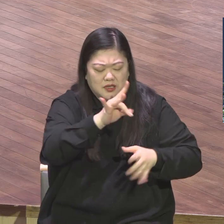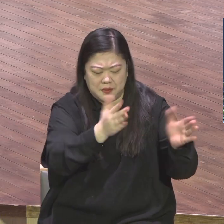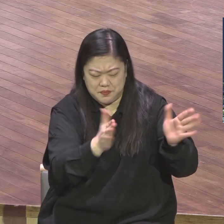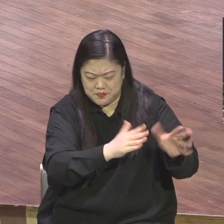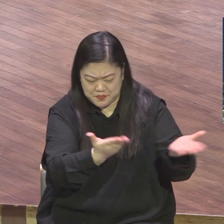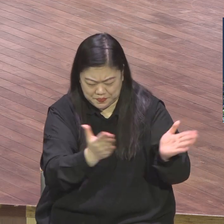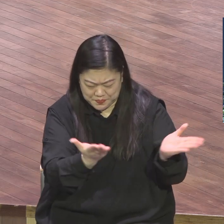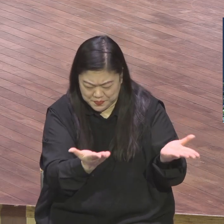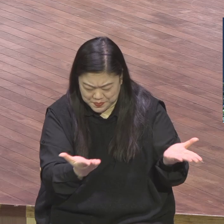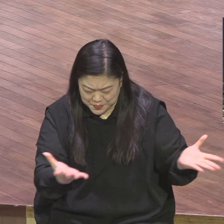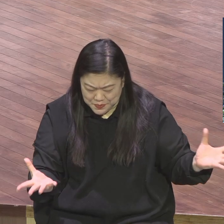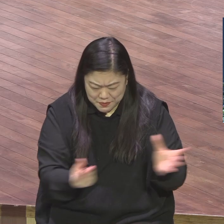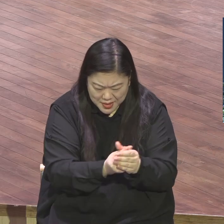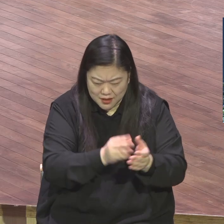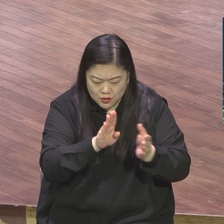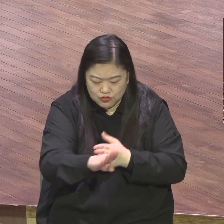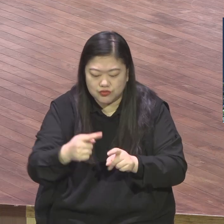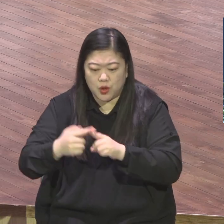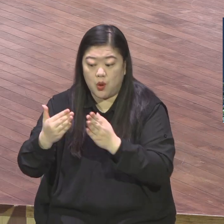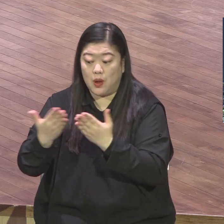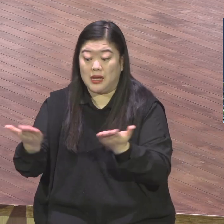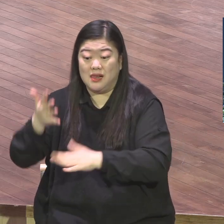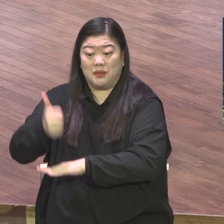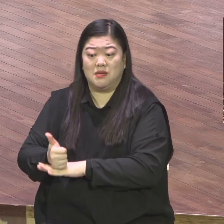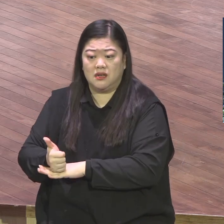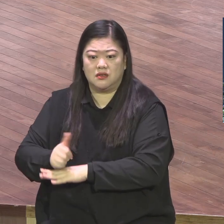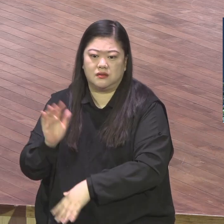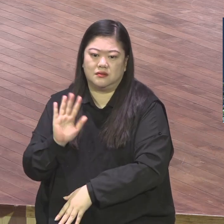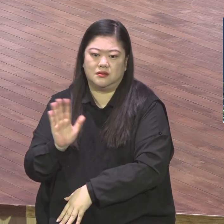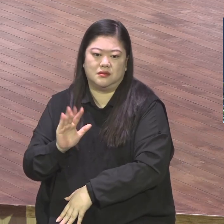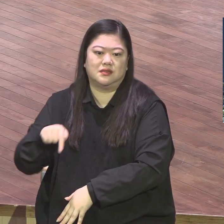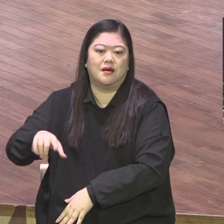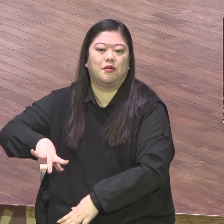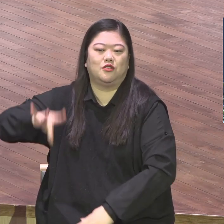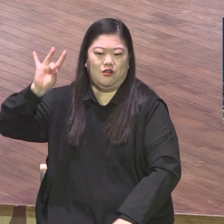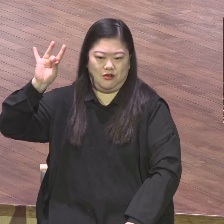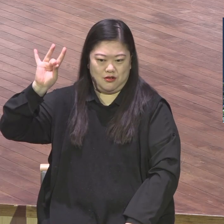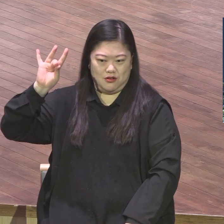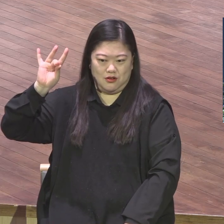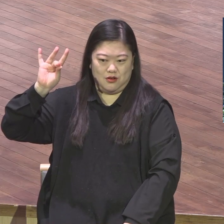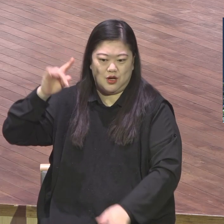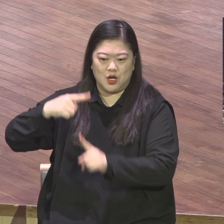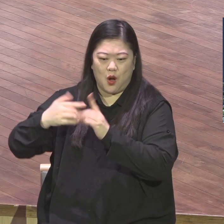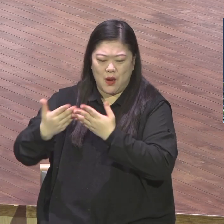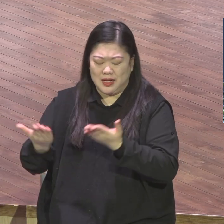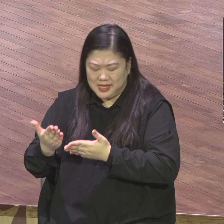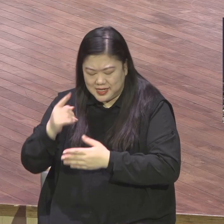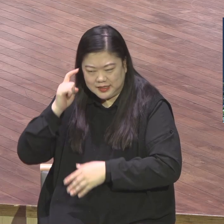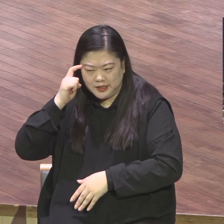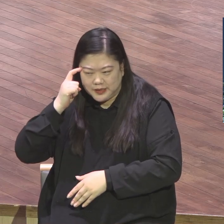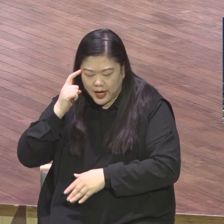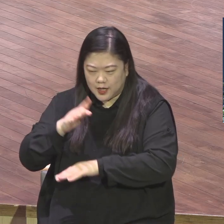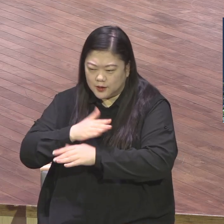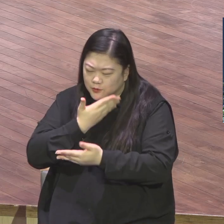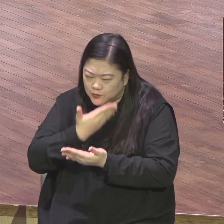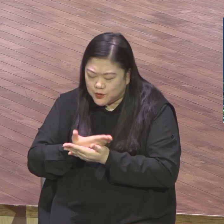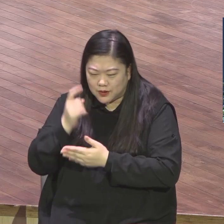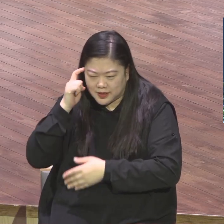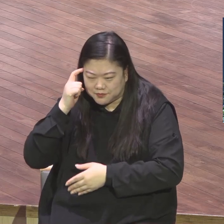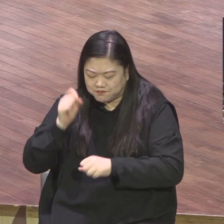채워주겠다. 그래서 제가 늘 말씀드리잖아요. 직분은 축복의 통로라고. 직분을 감당했더니 하나님 내가 구하지도 않은